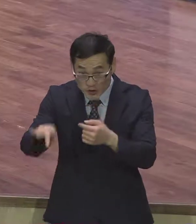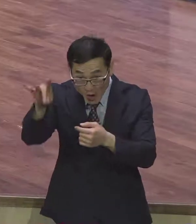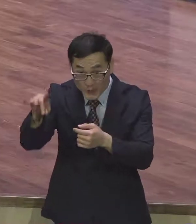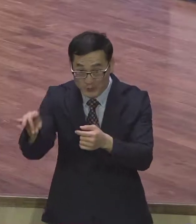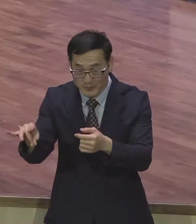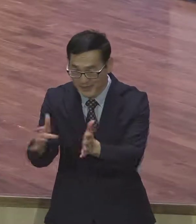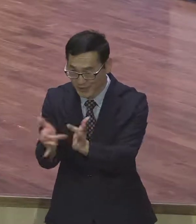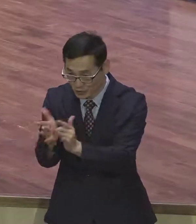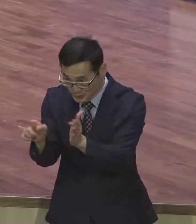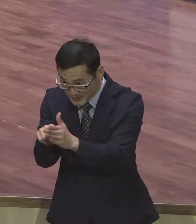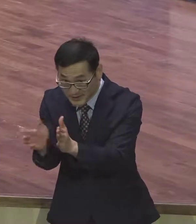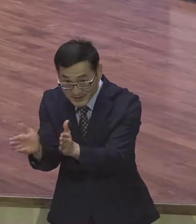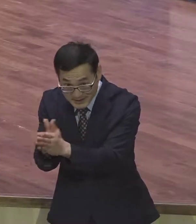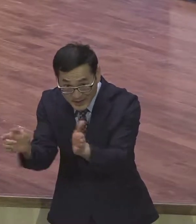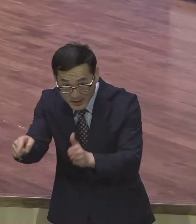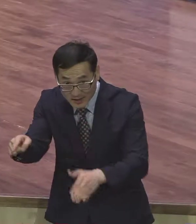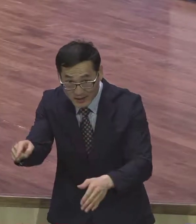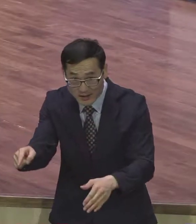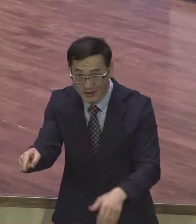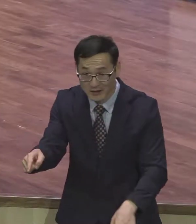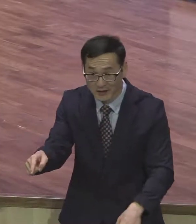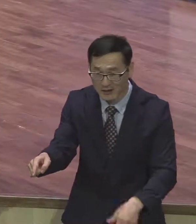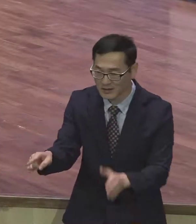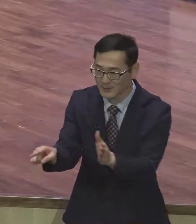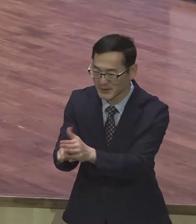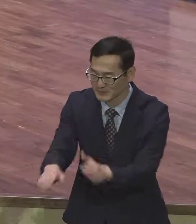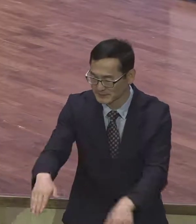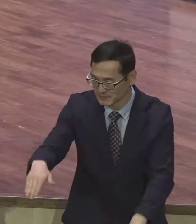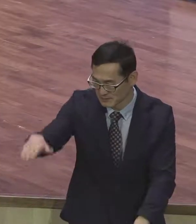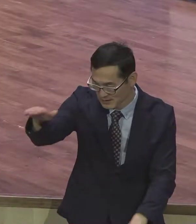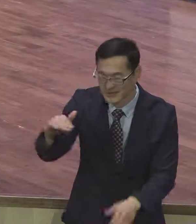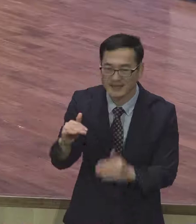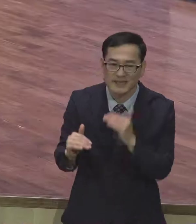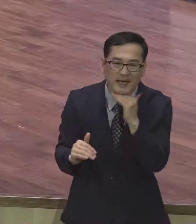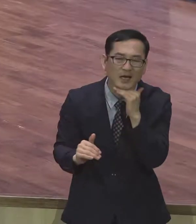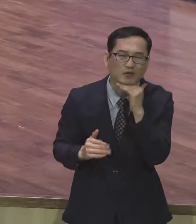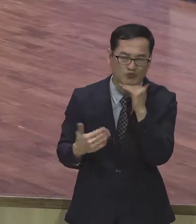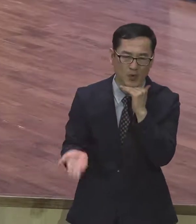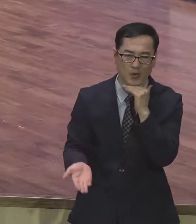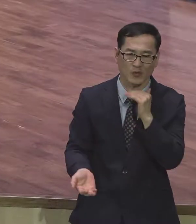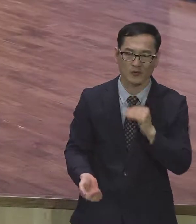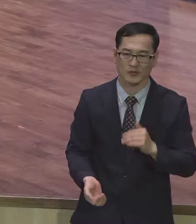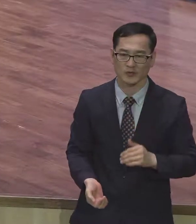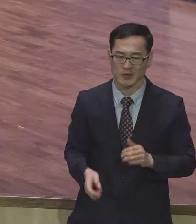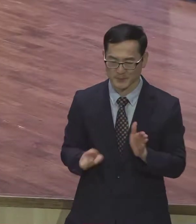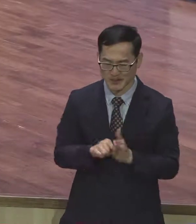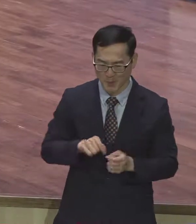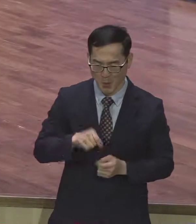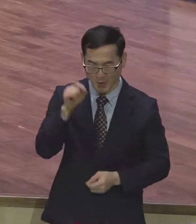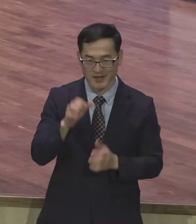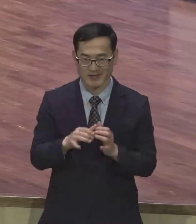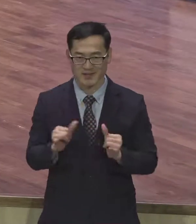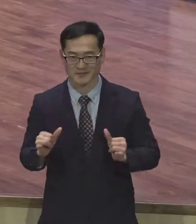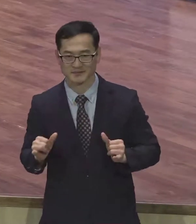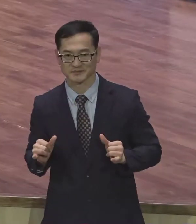신앙생활 연도를 보면 대강 알잖아요 잘난 척하고 하는 척해도 신앙 연도가 짧아